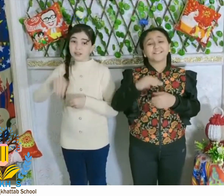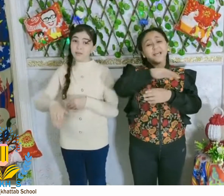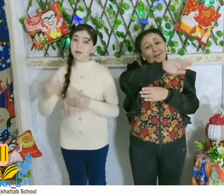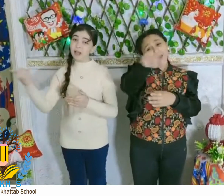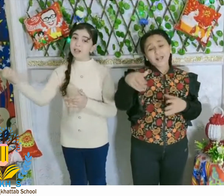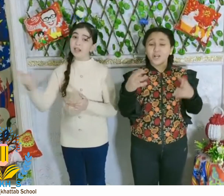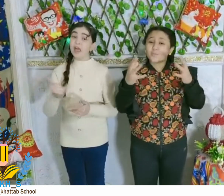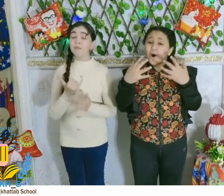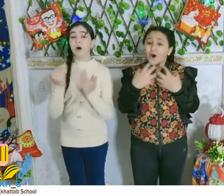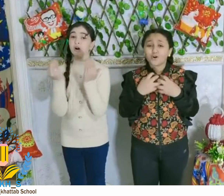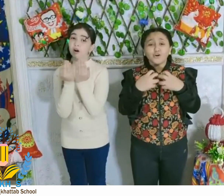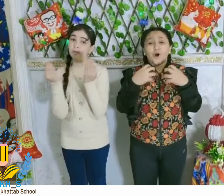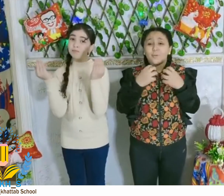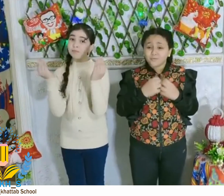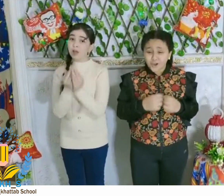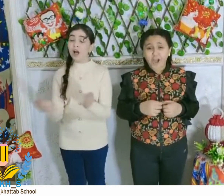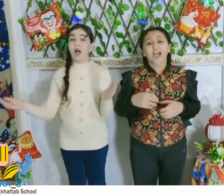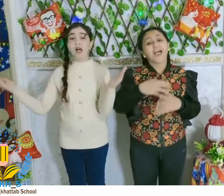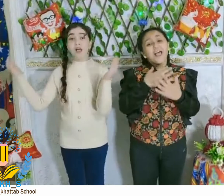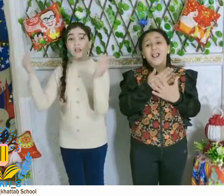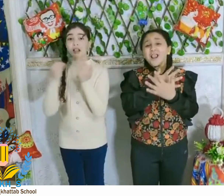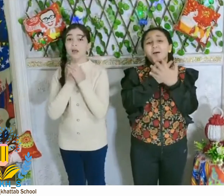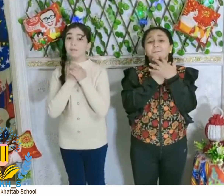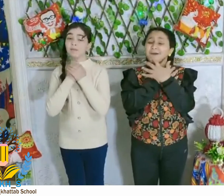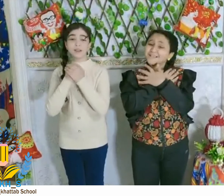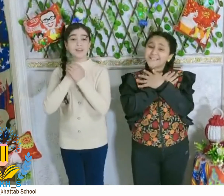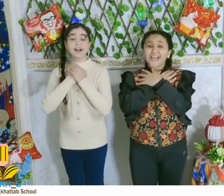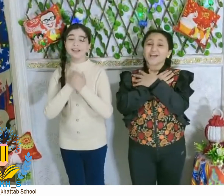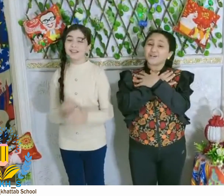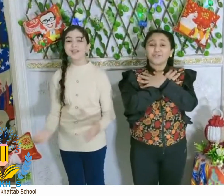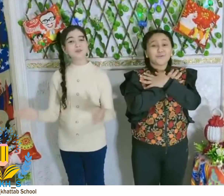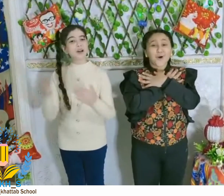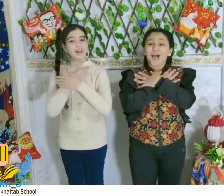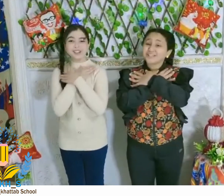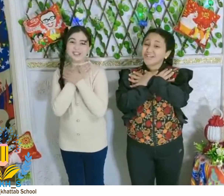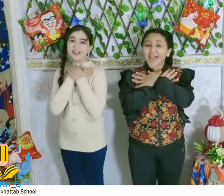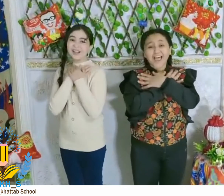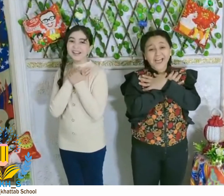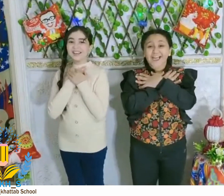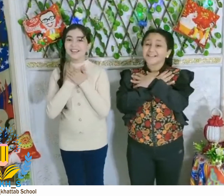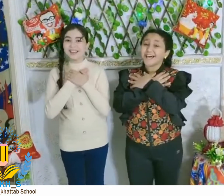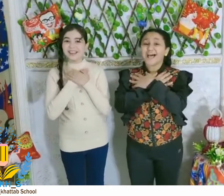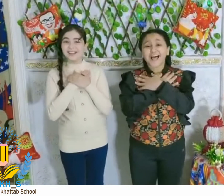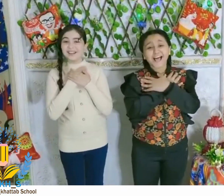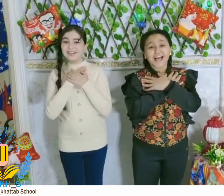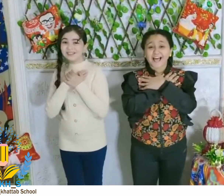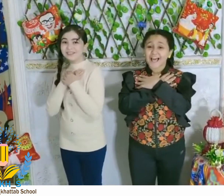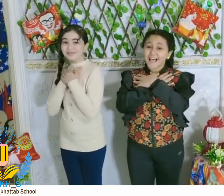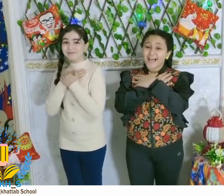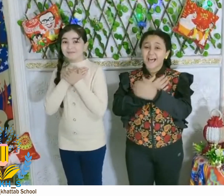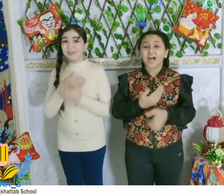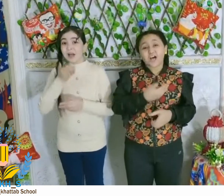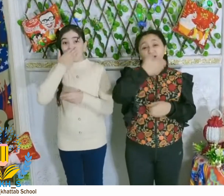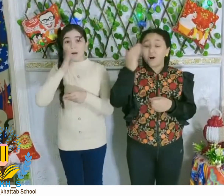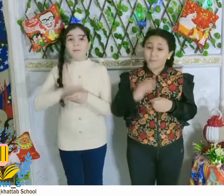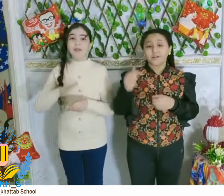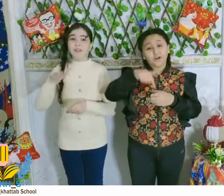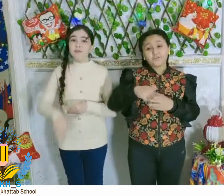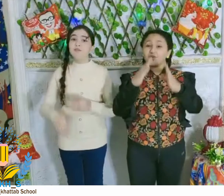مالين قربنا لما دي كانت وحشانة رمضان في